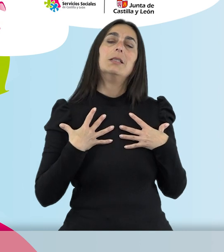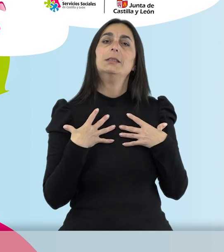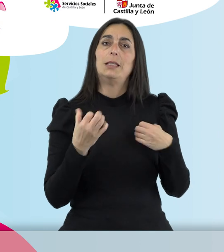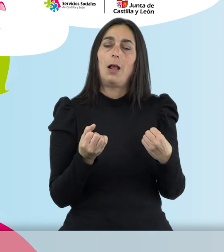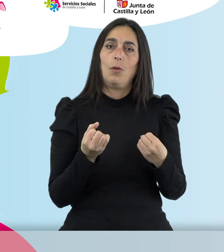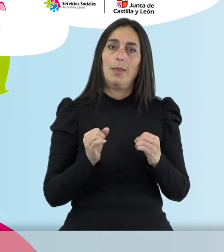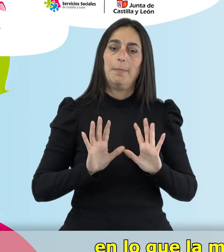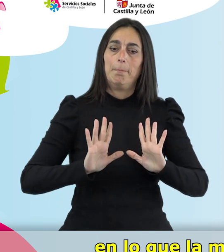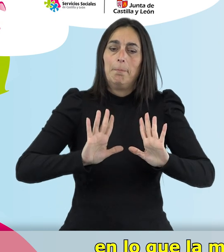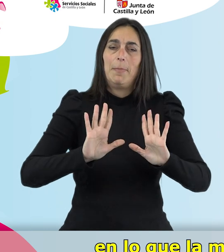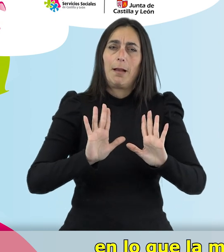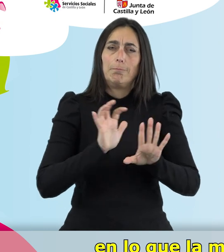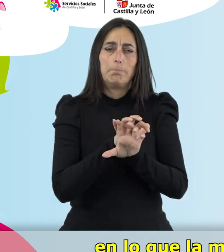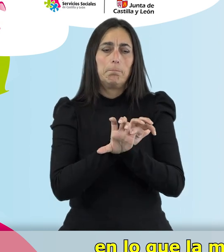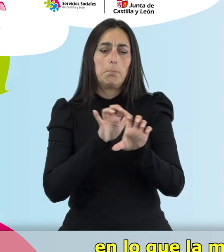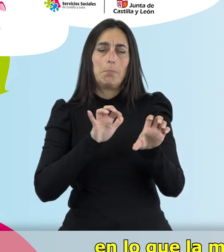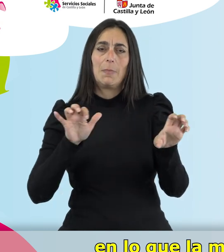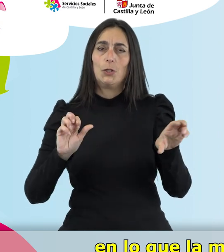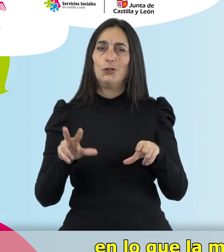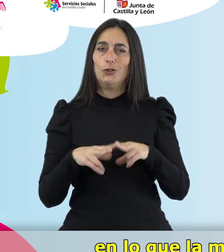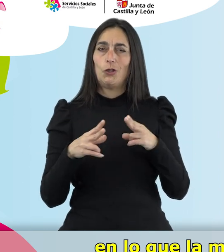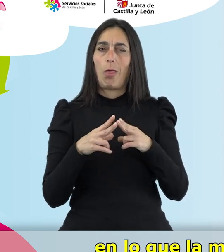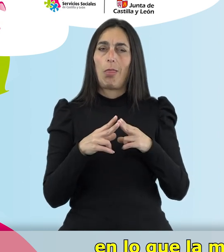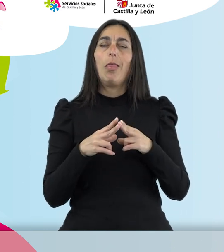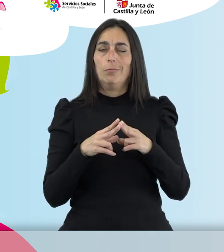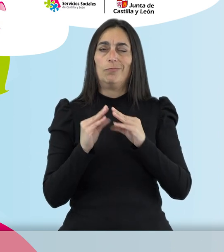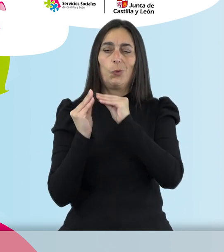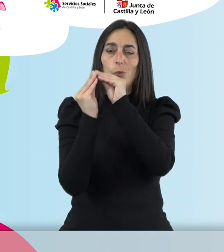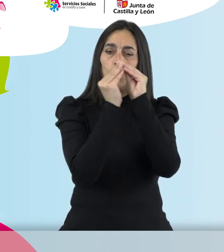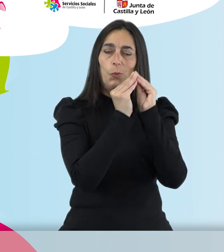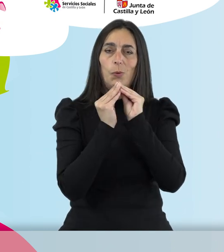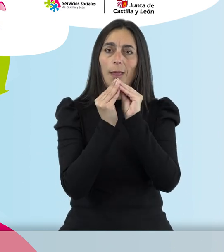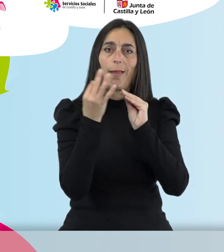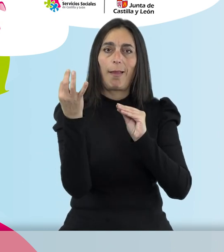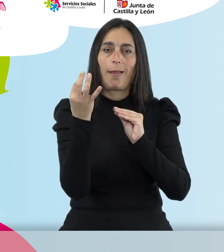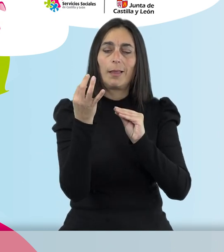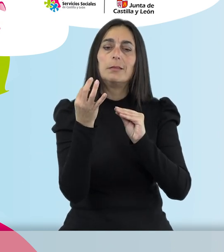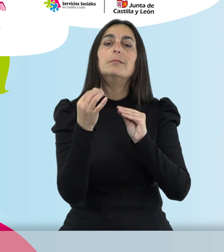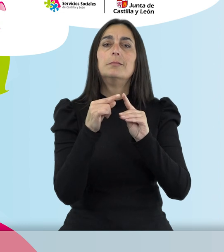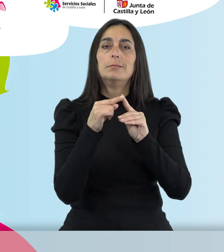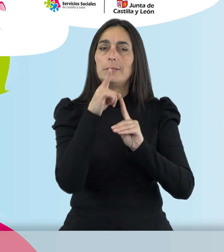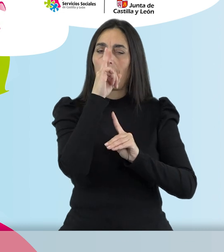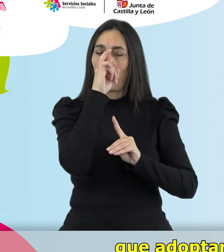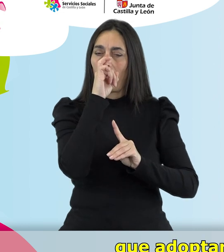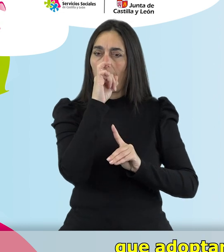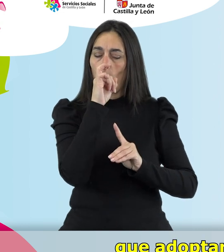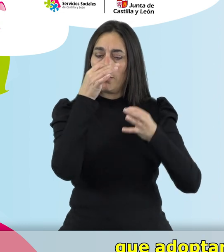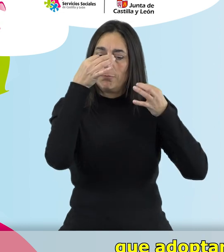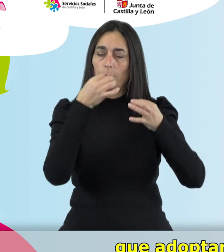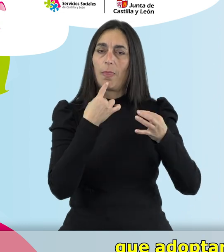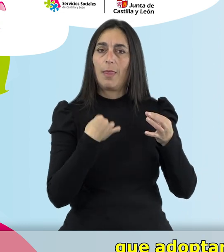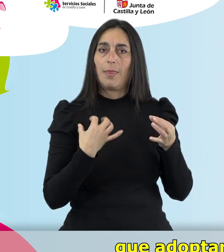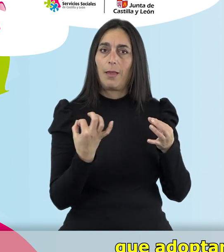Pero si hay algo en lo que la mayor parte de la sociedad estamos de acuerdo es en la afirmación que nos recuerda que